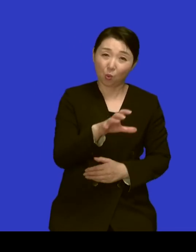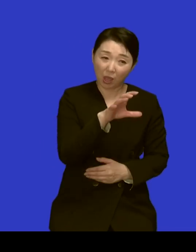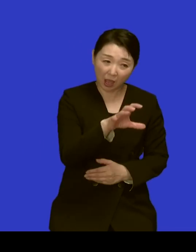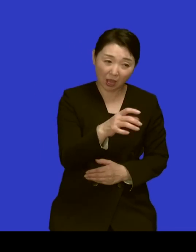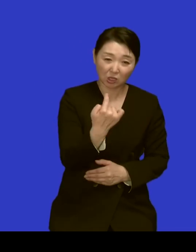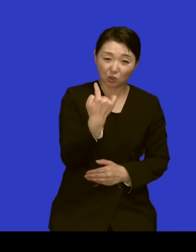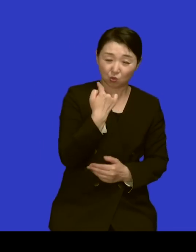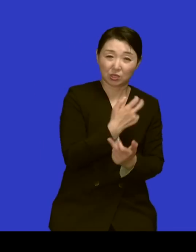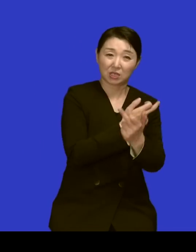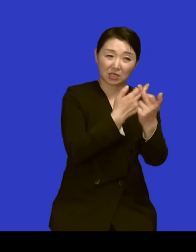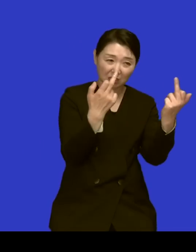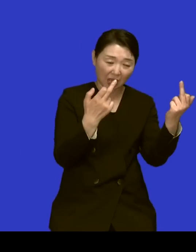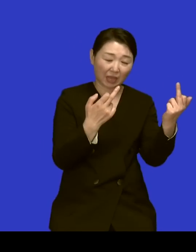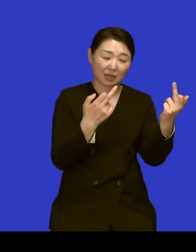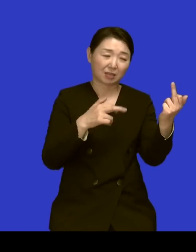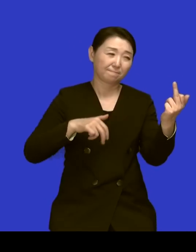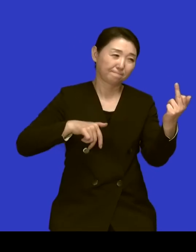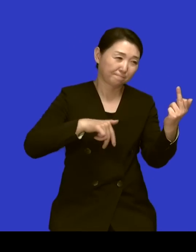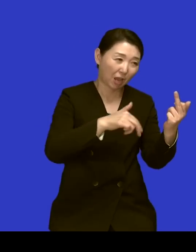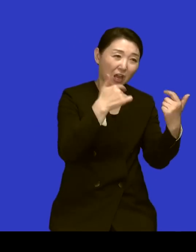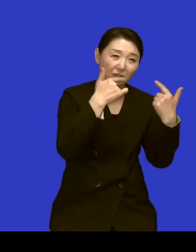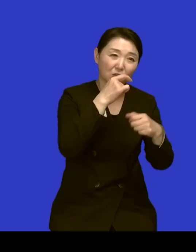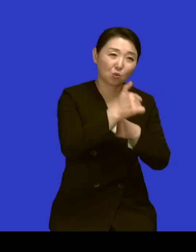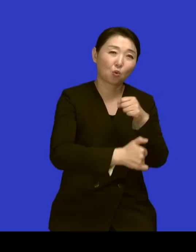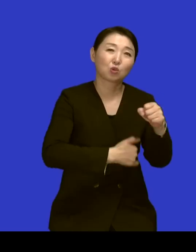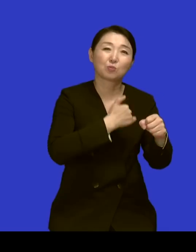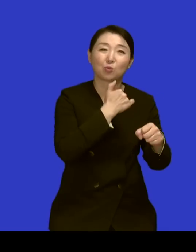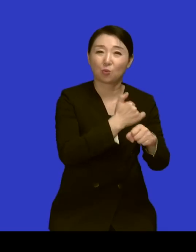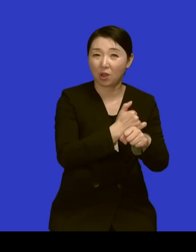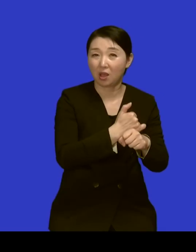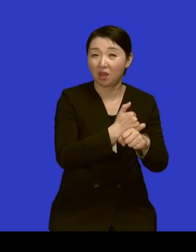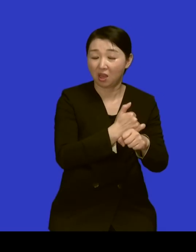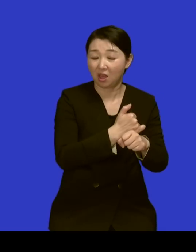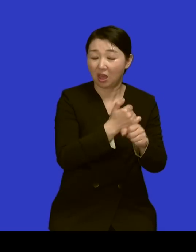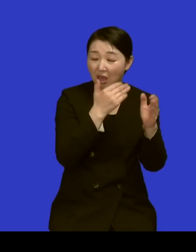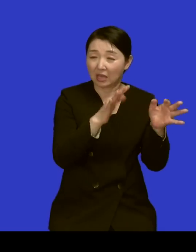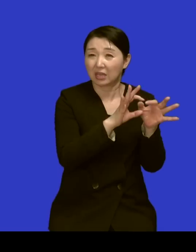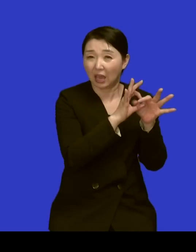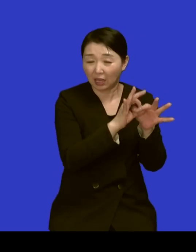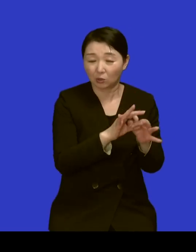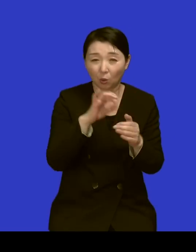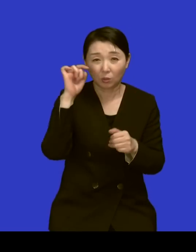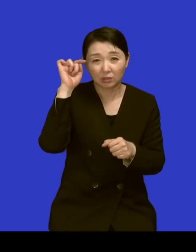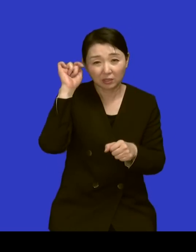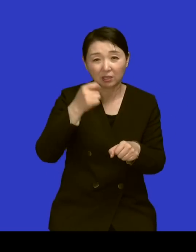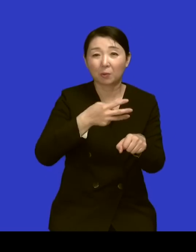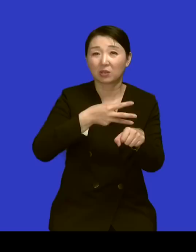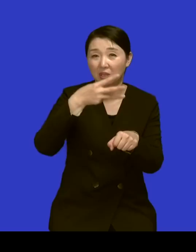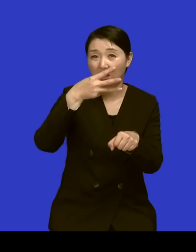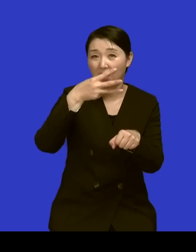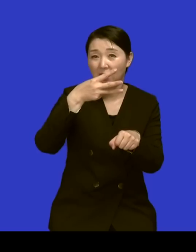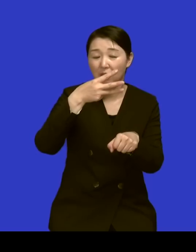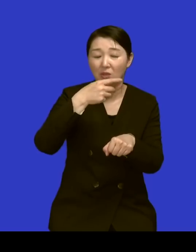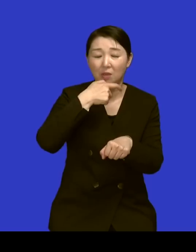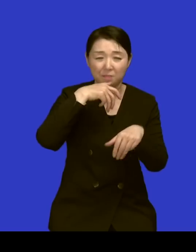뭐 평생 50년 동안 거의 하루도 안 빠지다시피 새벽 3시에 네 그러니까 뭐 비가 오나 눈이 오나